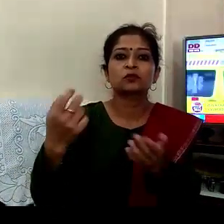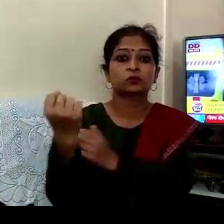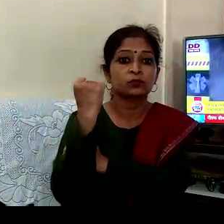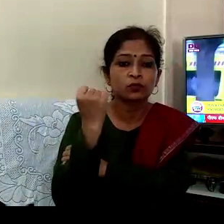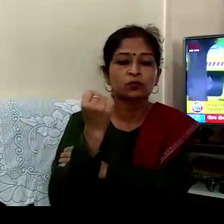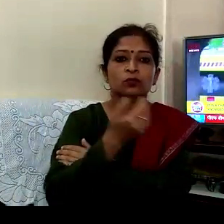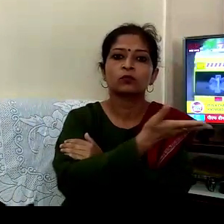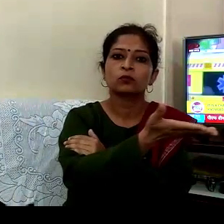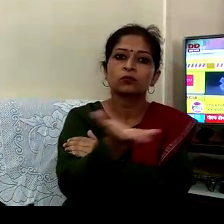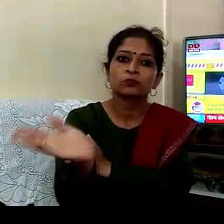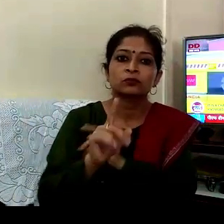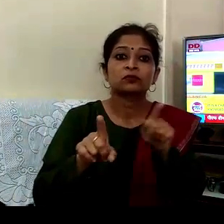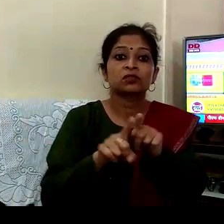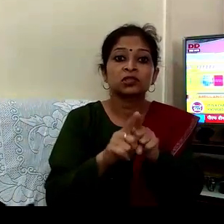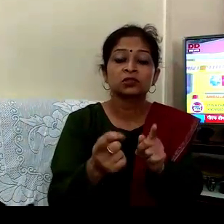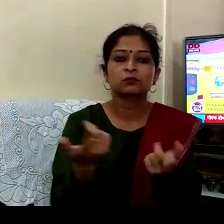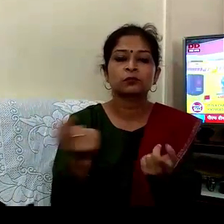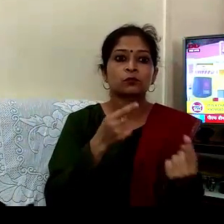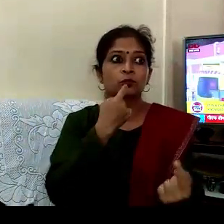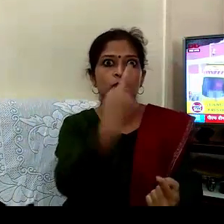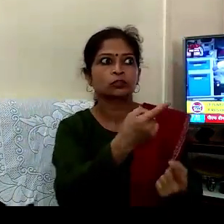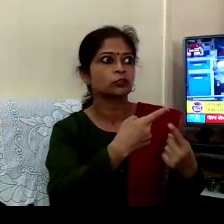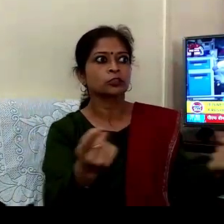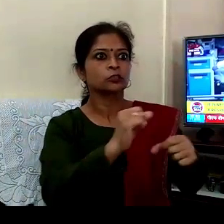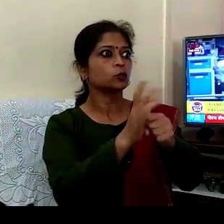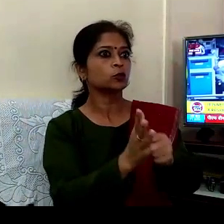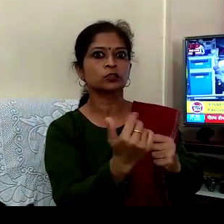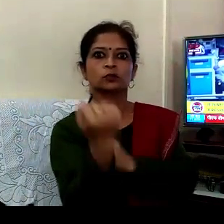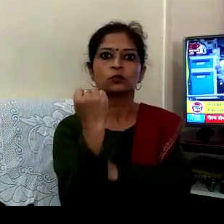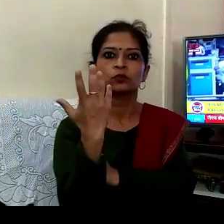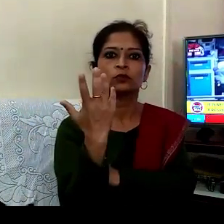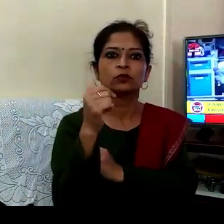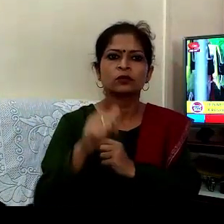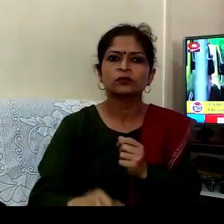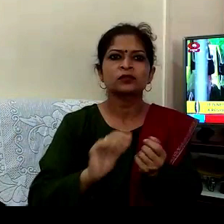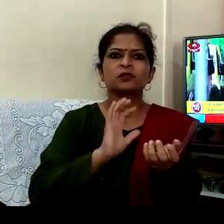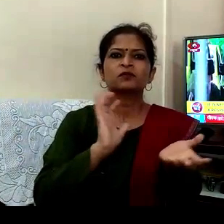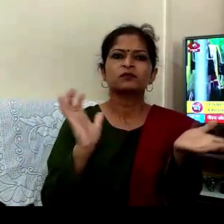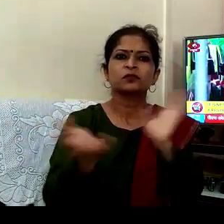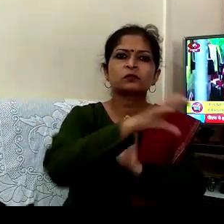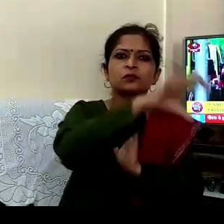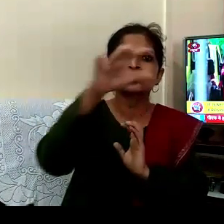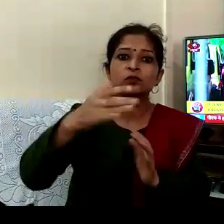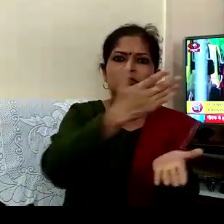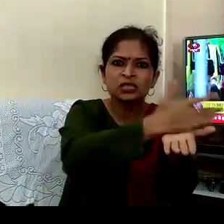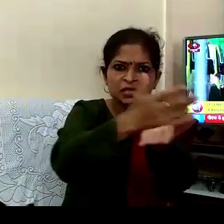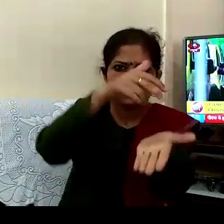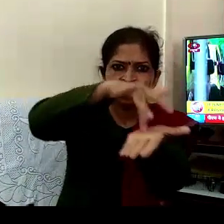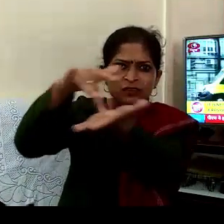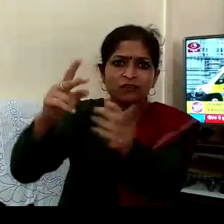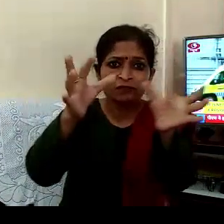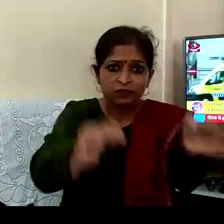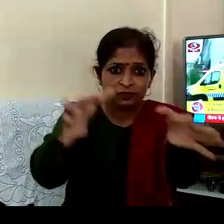ہر کسی کو چنوٹی دے رہا ہے یہ نہ تو راشت کی سماؤں میں بندہ ہے نہیں یہ کوئی